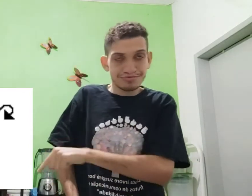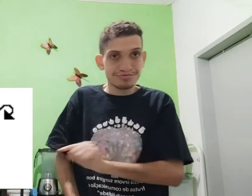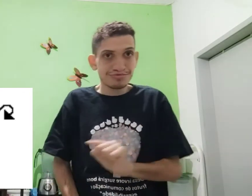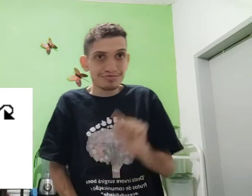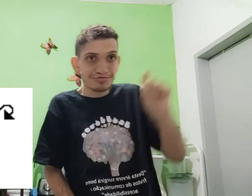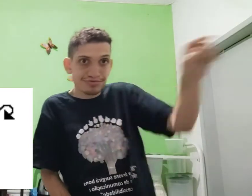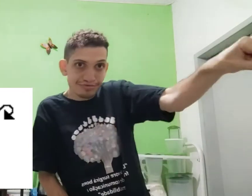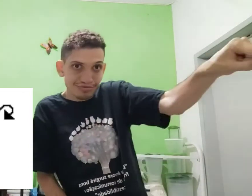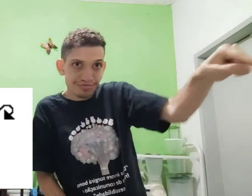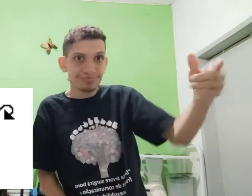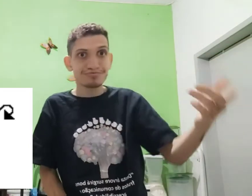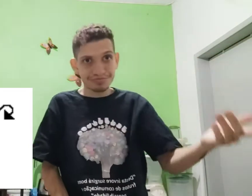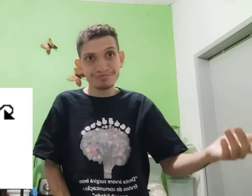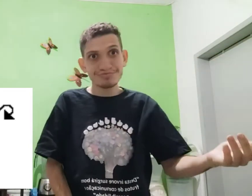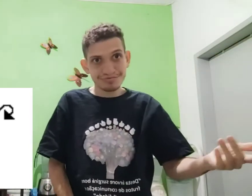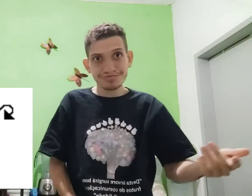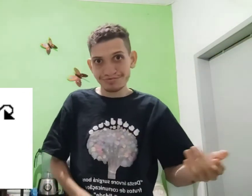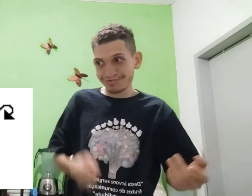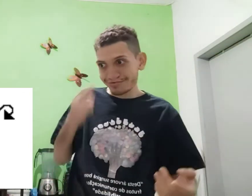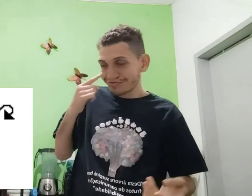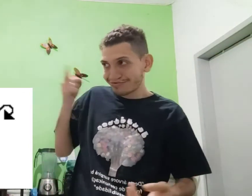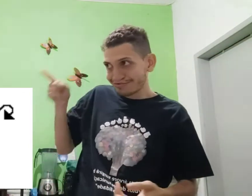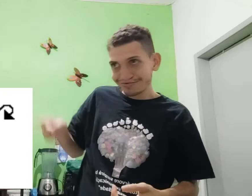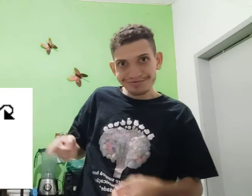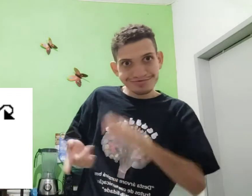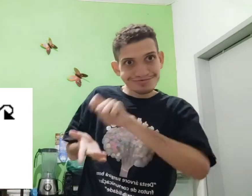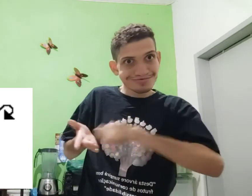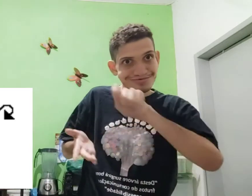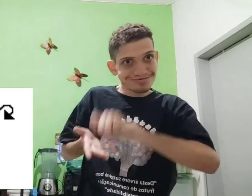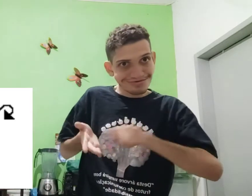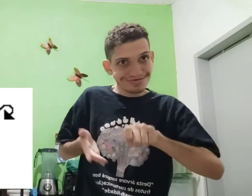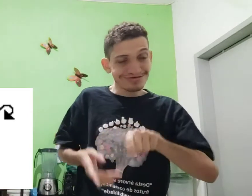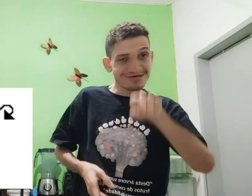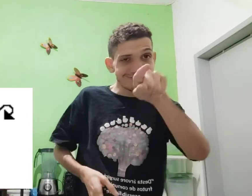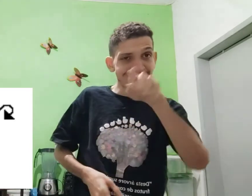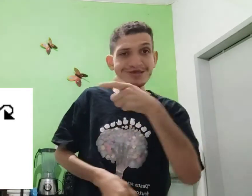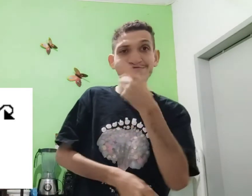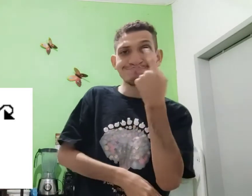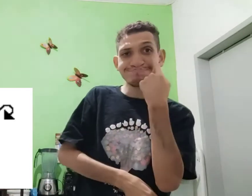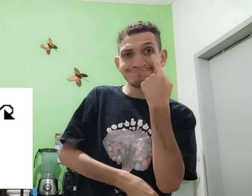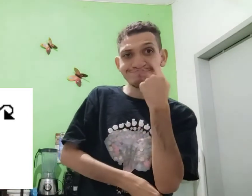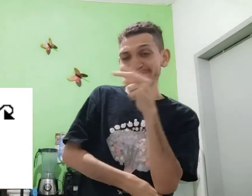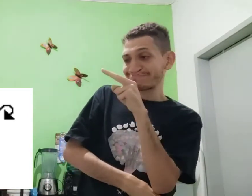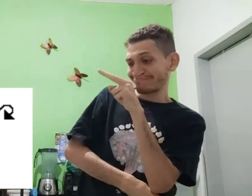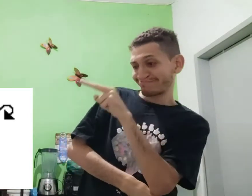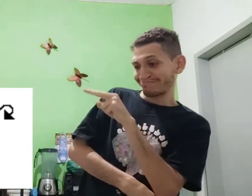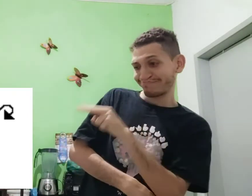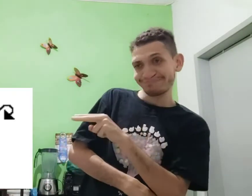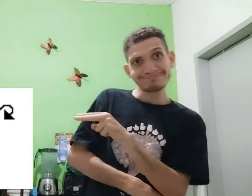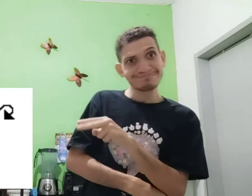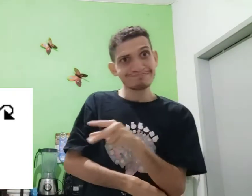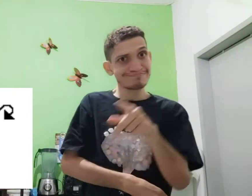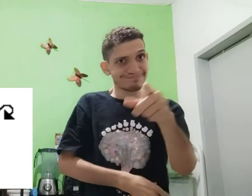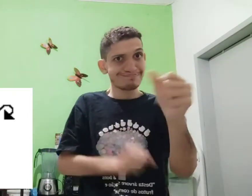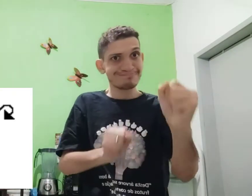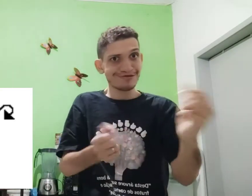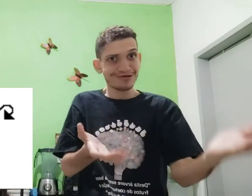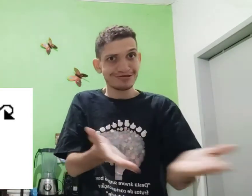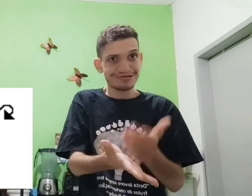Aqui, ali, lá, olha bem, como que escreve. Você vai ver, aqui,